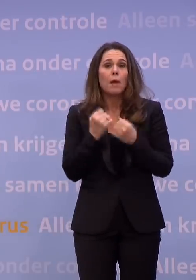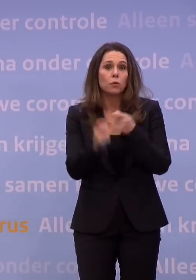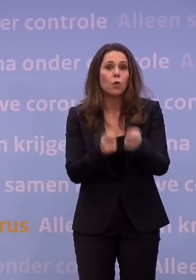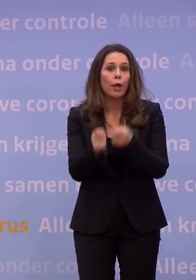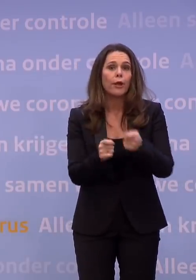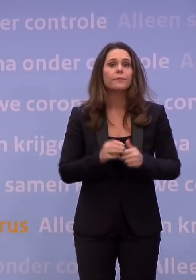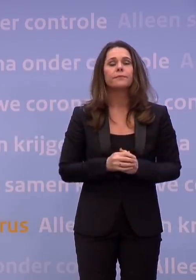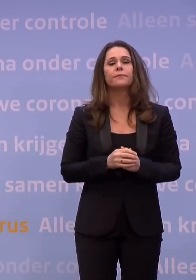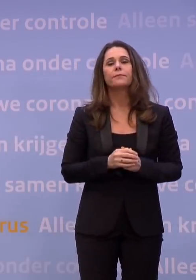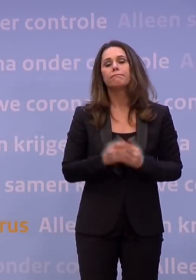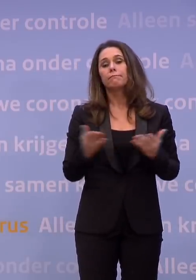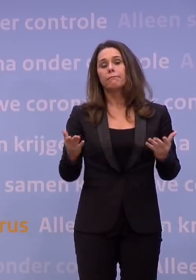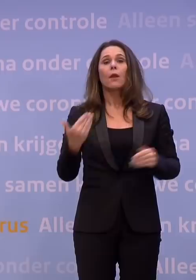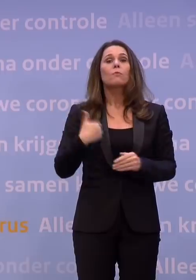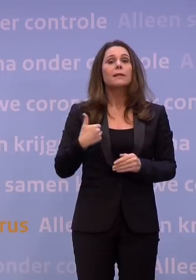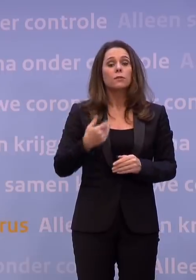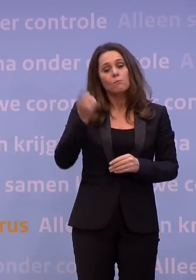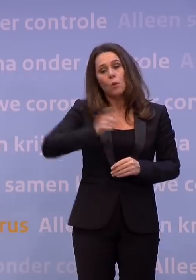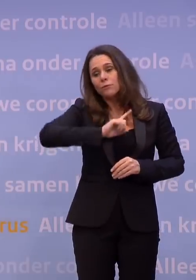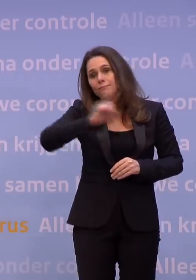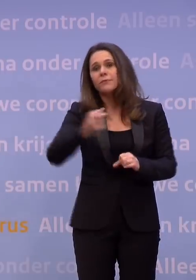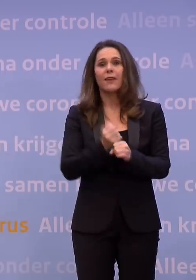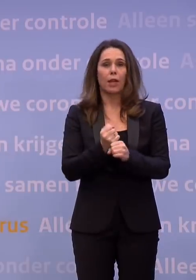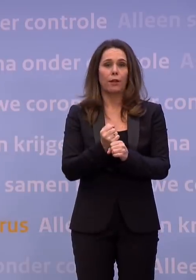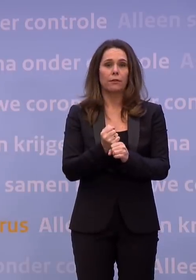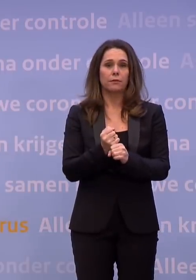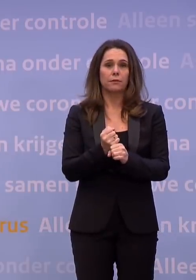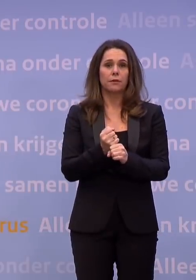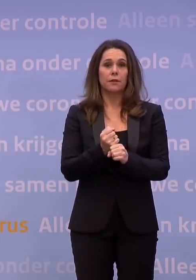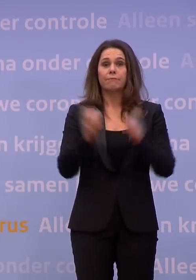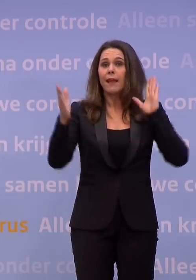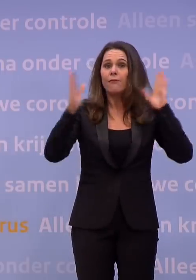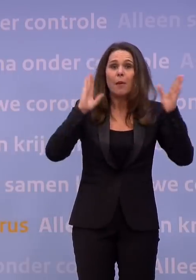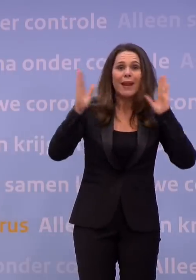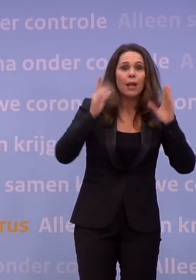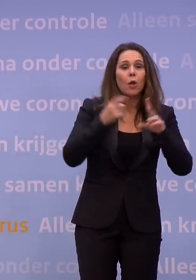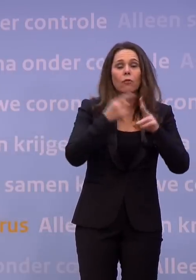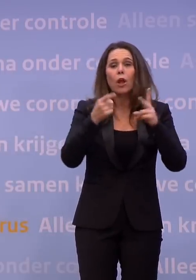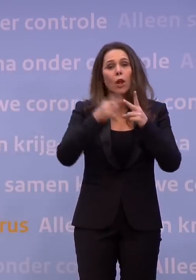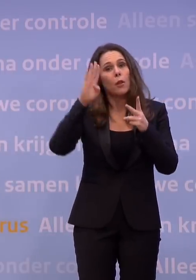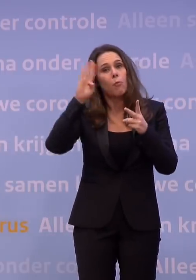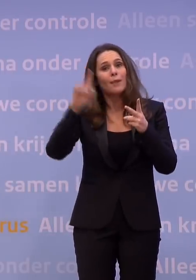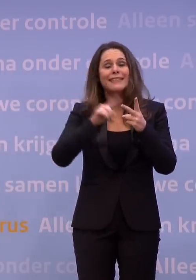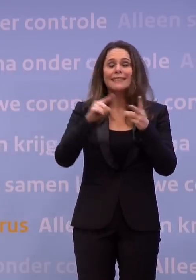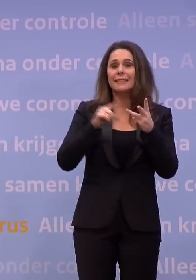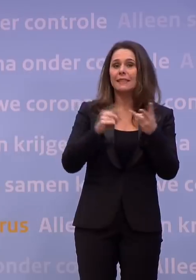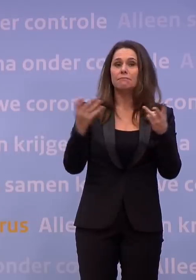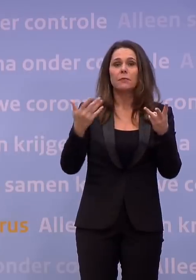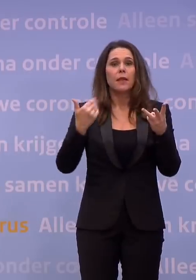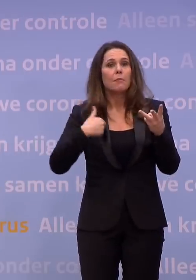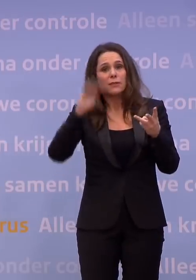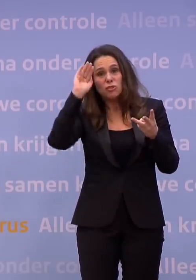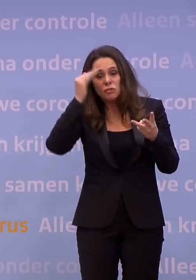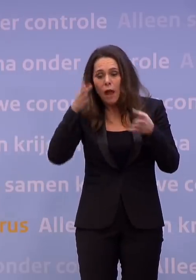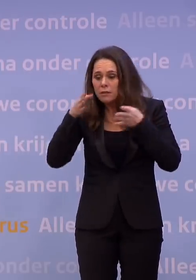Een andere uitzondering geldt voor mensen die per se naar hun werk moeten. Bijvoorbeeld verpleegkundigen, politieagenten of mensen die s'nachts